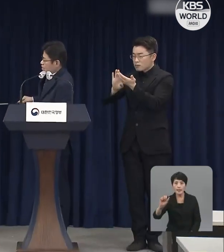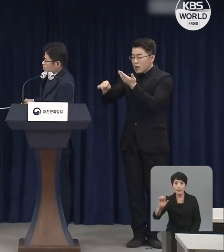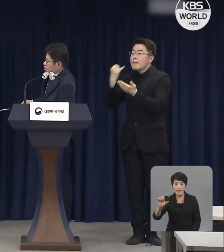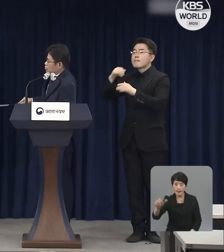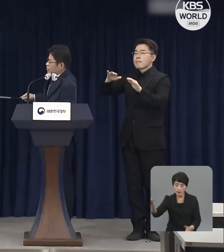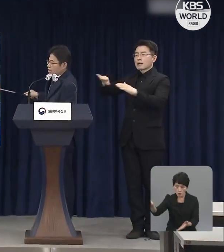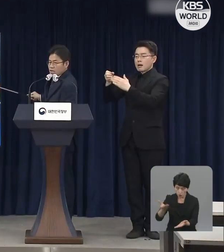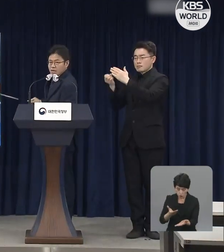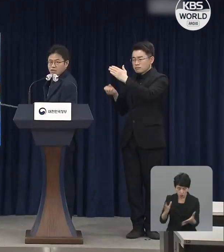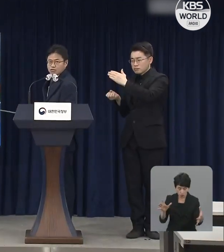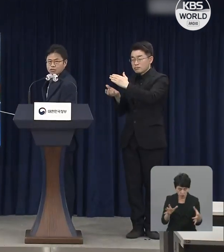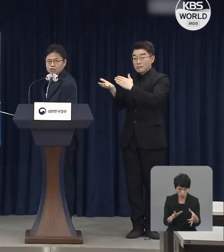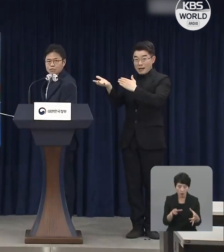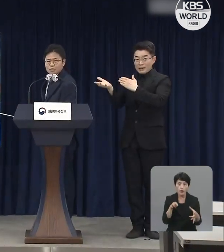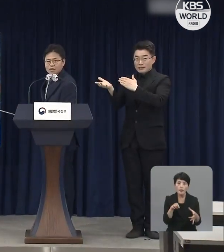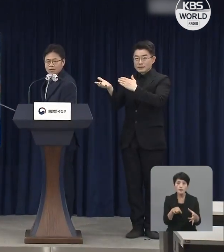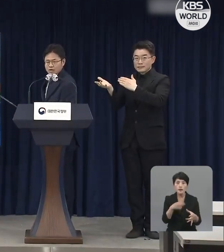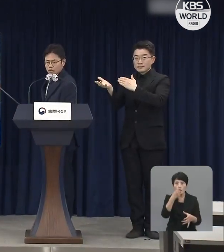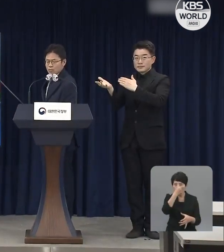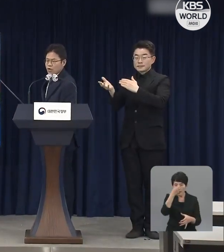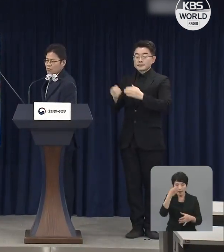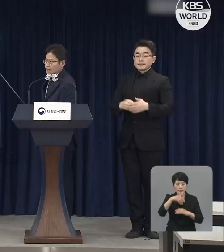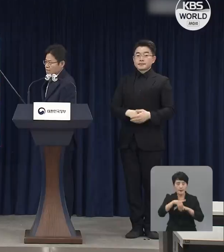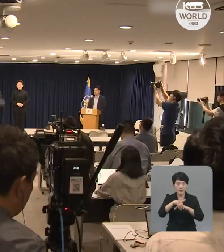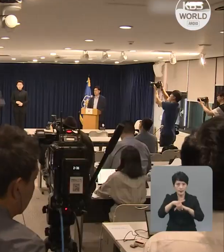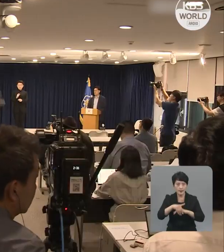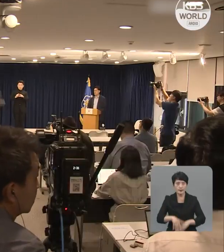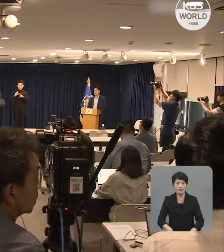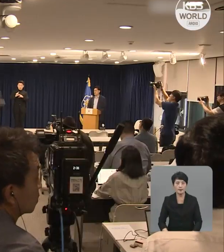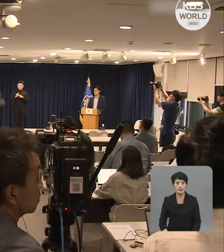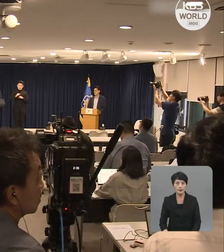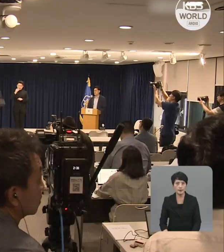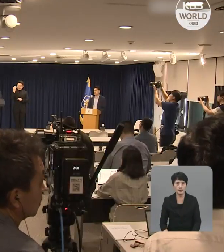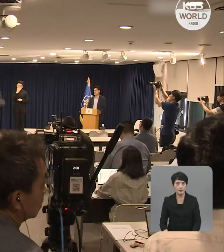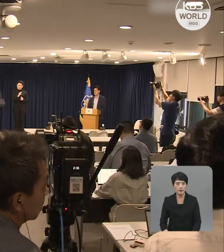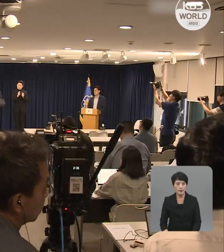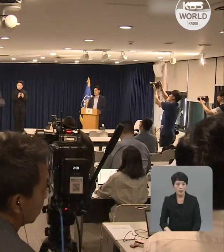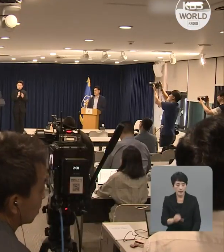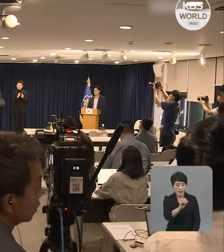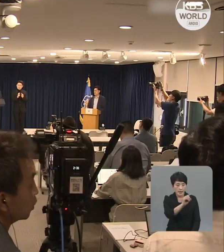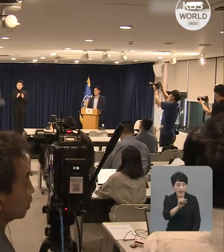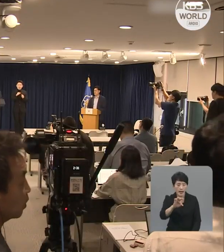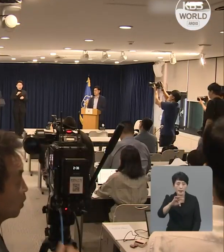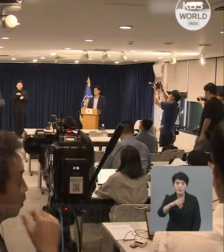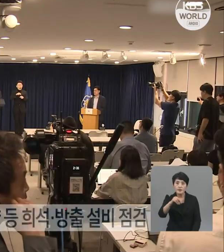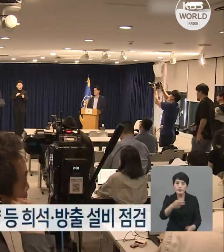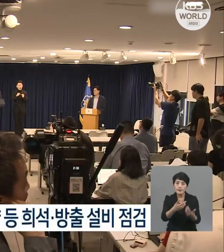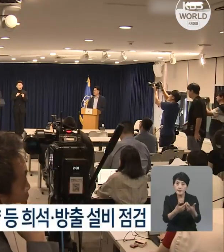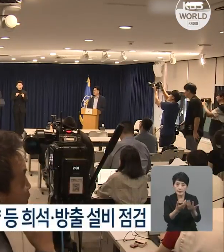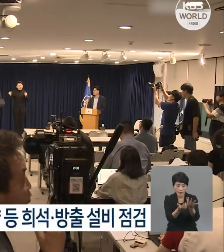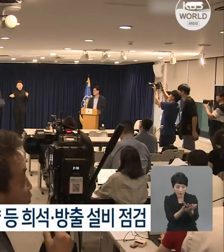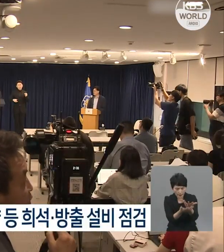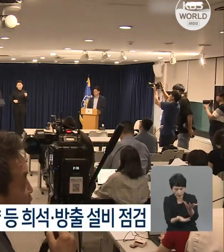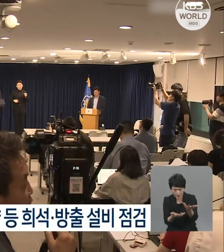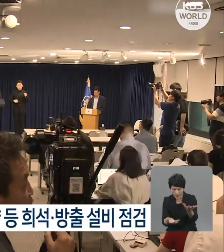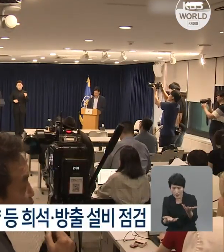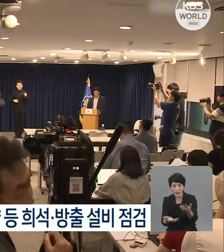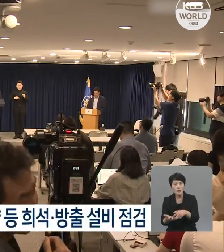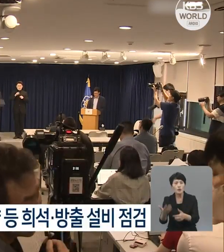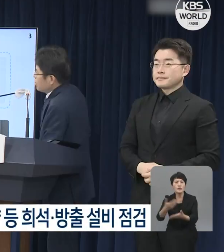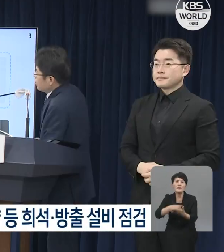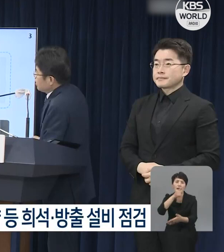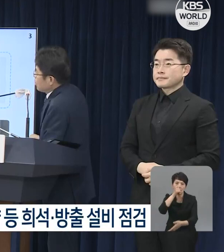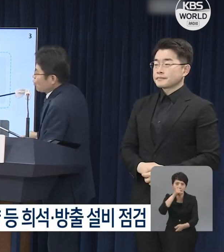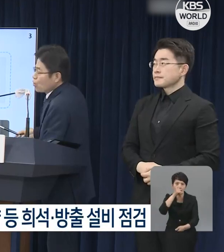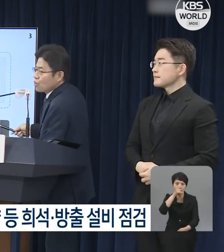từ năm 2019 đến năm ngoái đối với 64 loại vật chất hạt nhân đang được phân tích nồng độ mỗi năm một lần. Về thời điểm thay thế